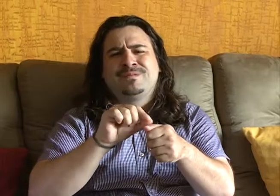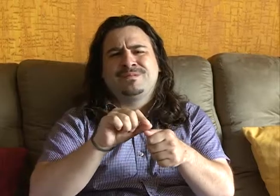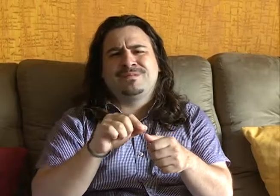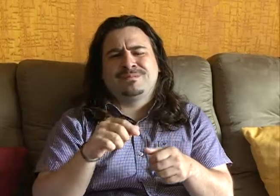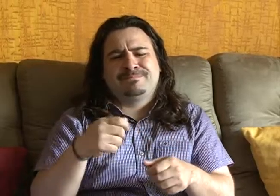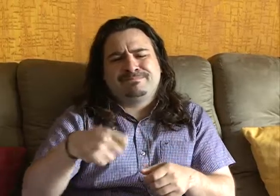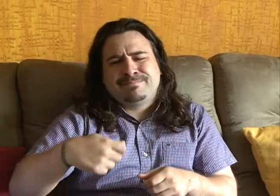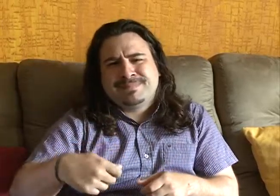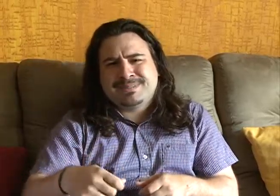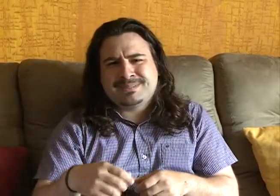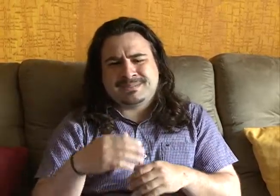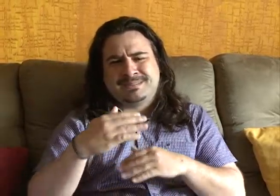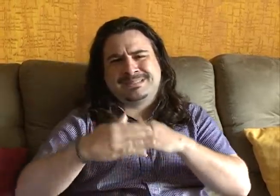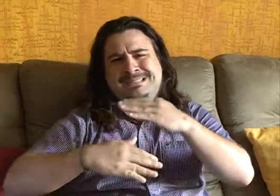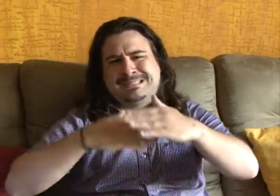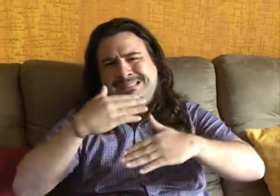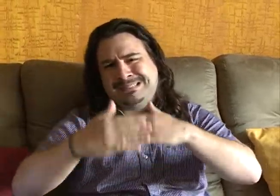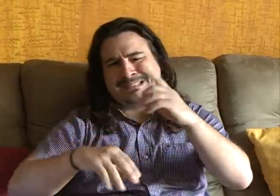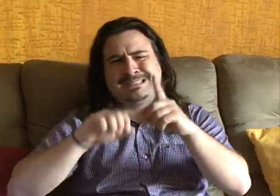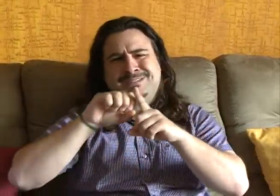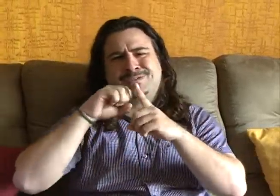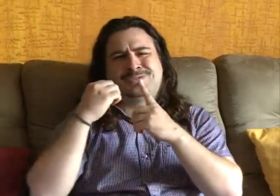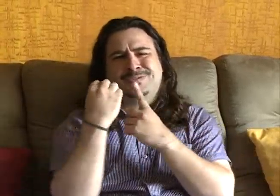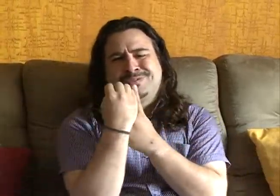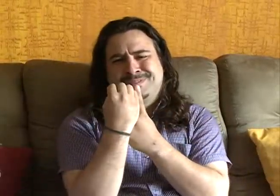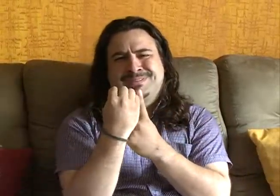Para melhorar sua vida em sociedade, aprenda libras.